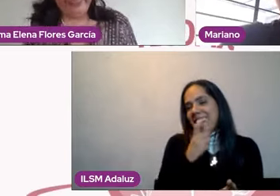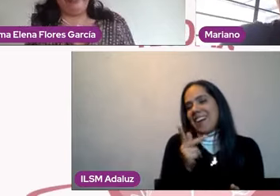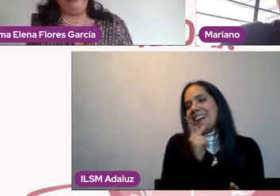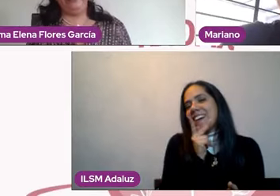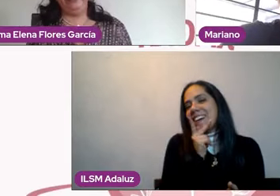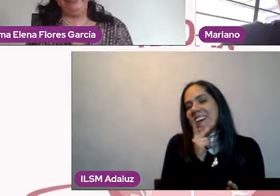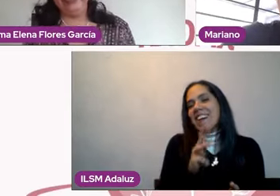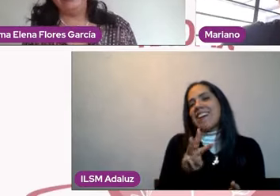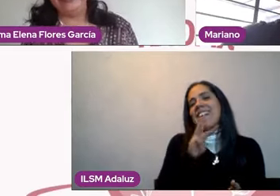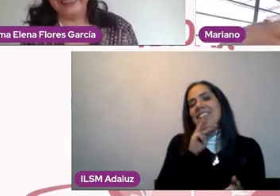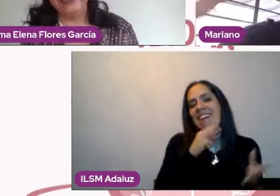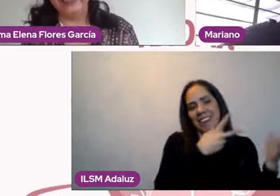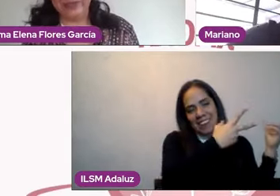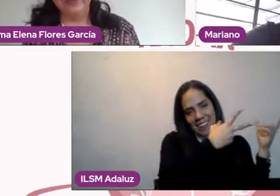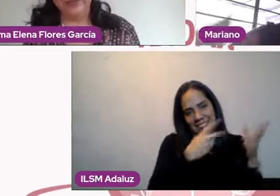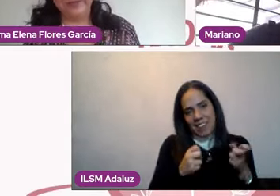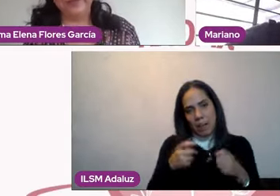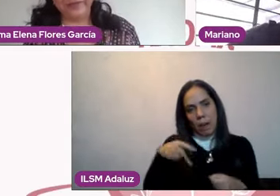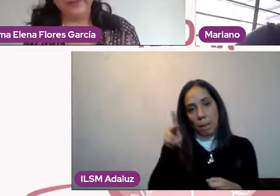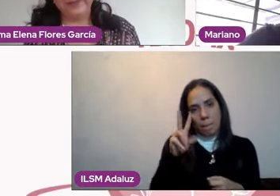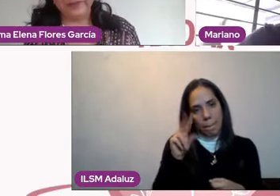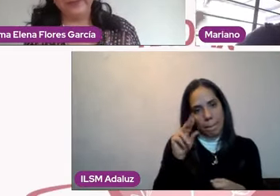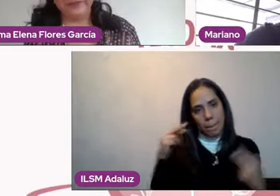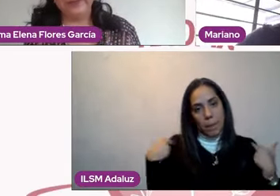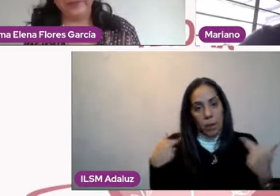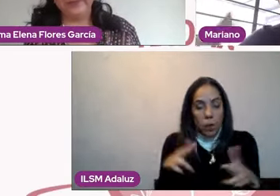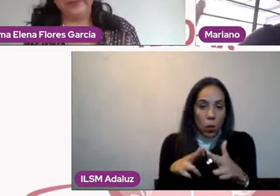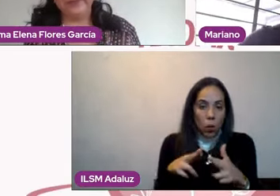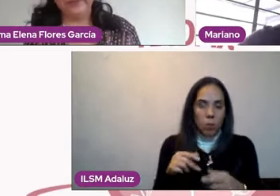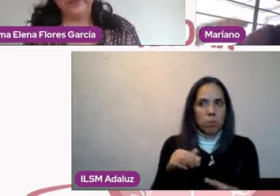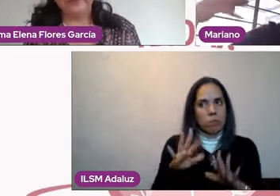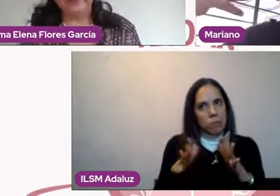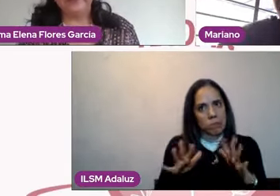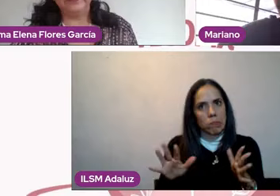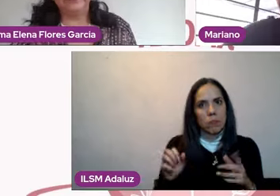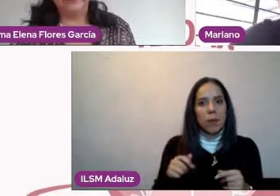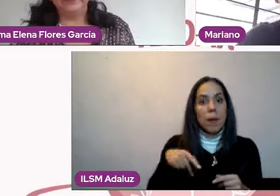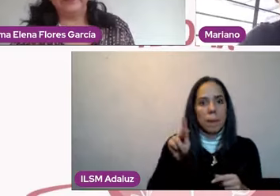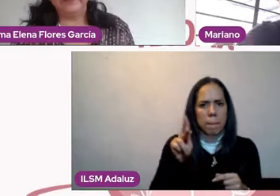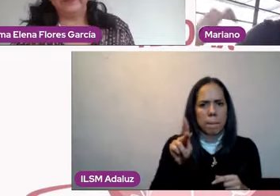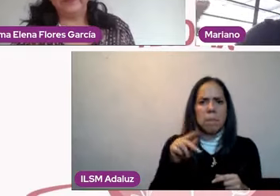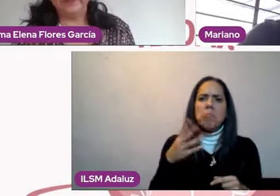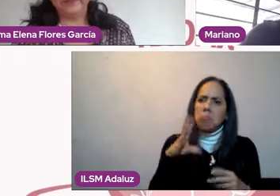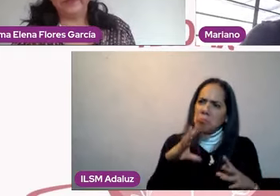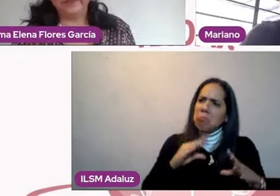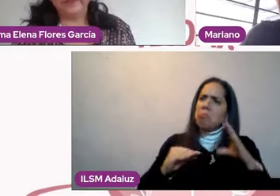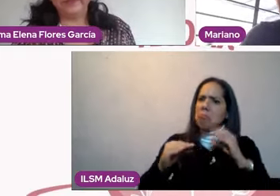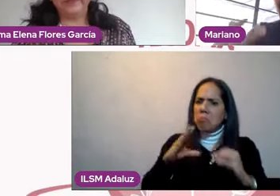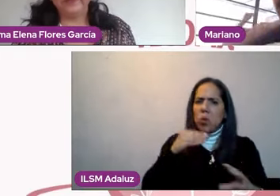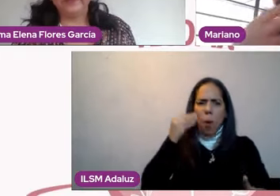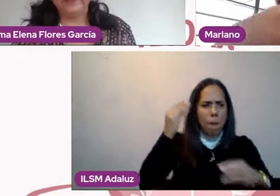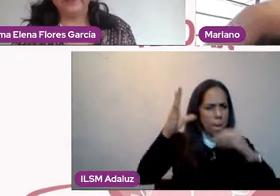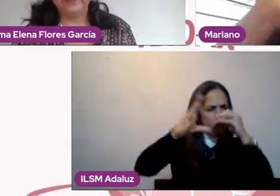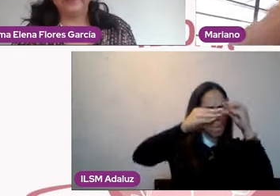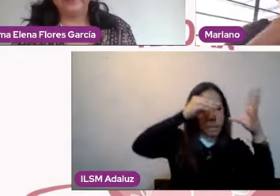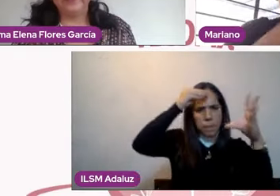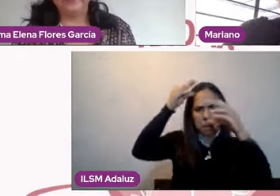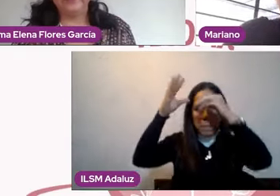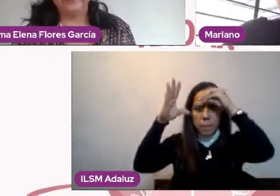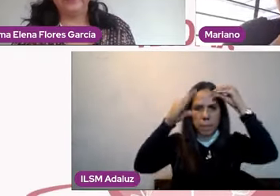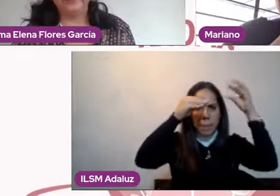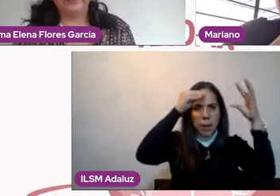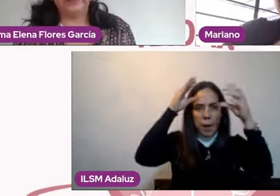Entonces, en teoría, uno puede irlo aprendiendo, ¿no? En la familia, a lo largo del camino,